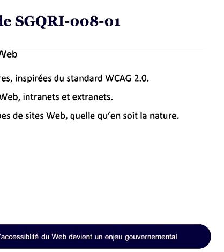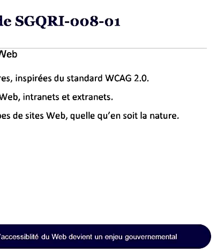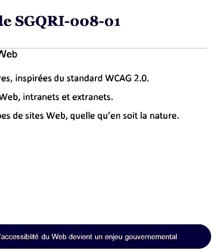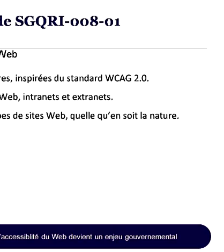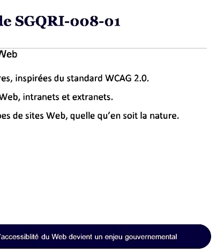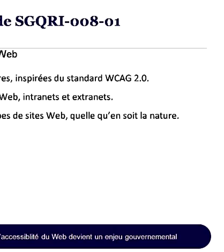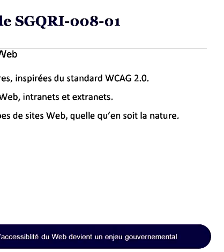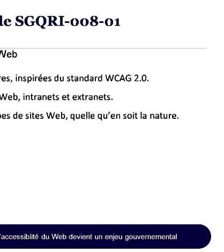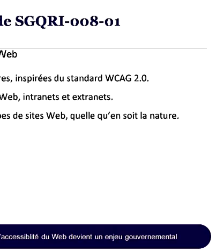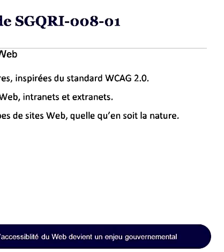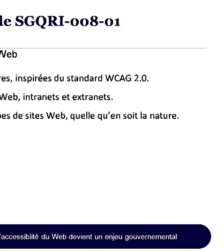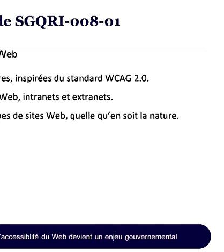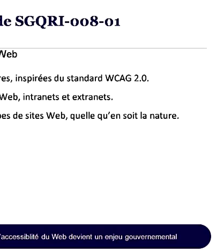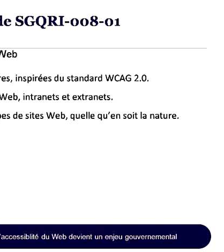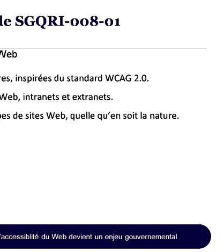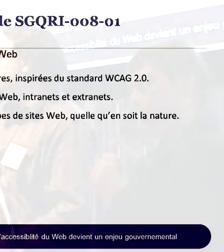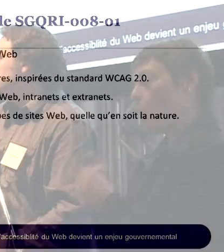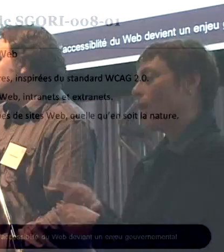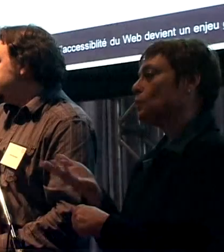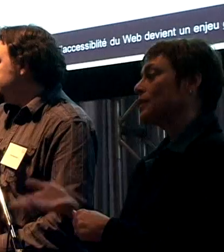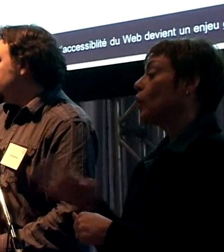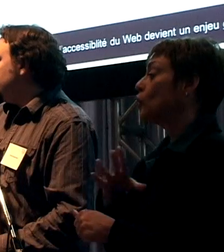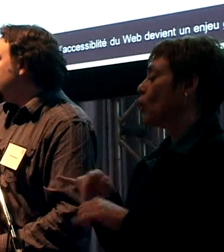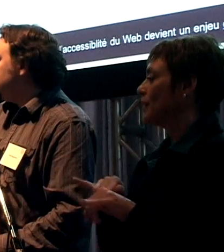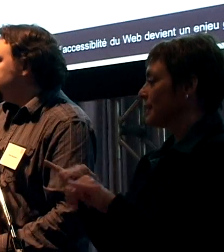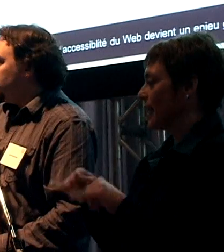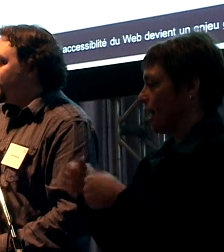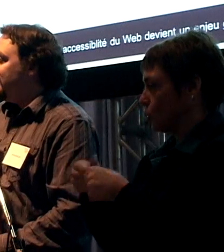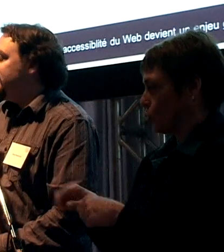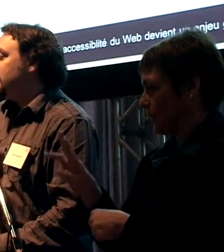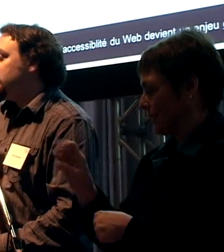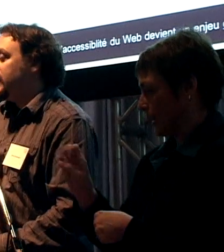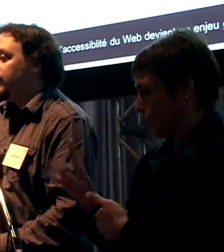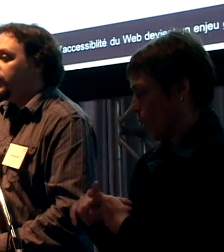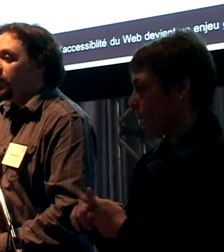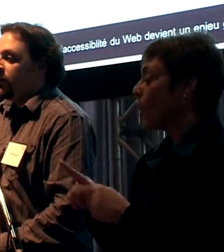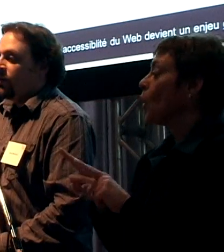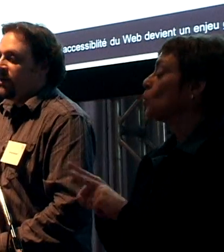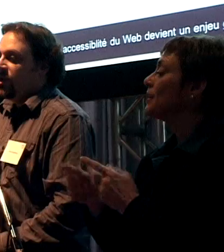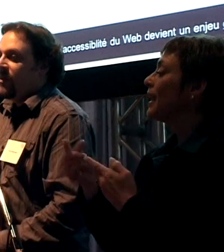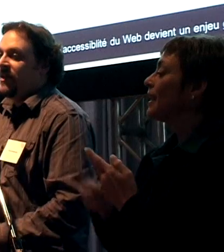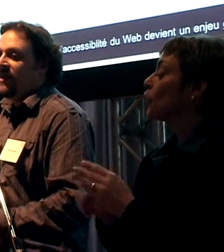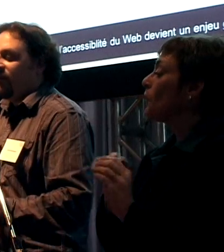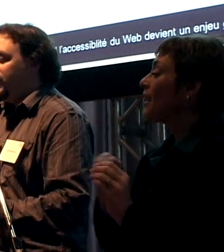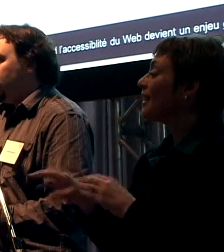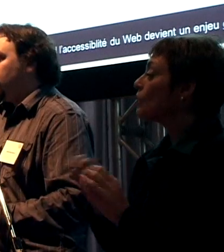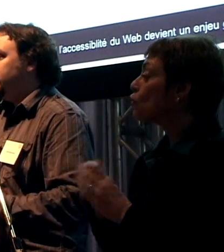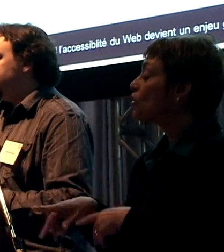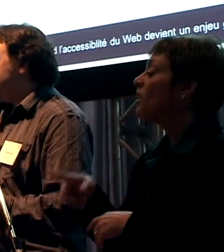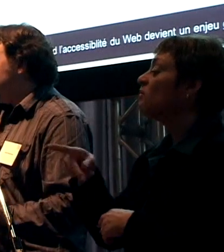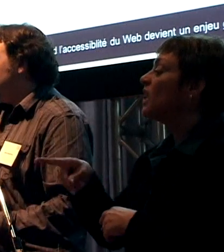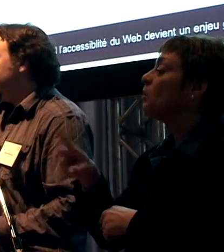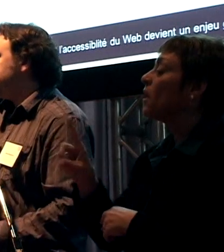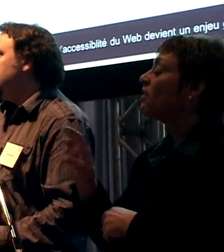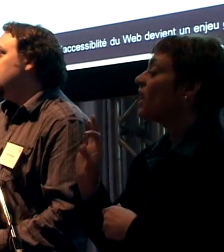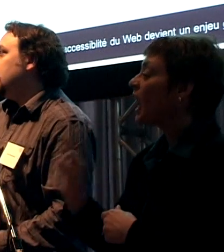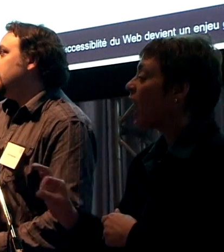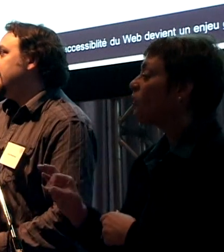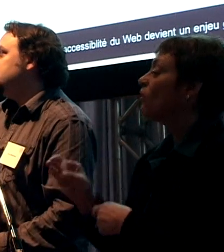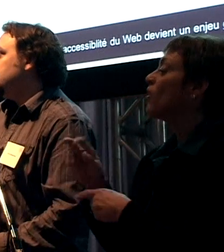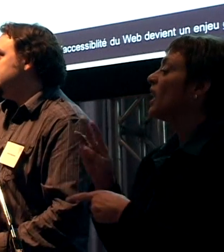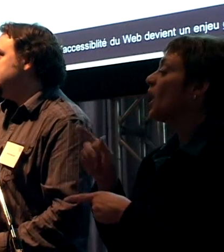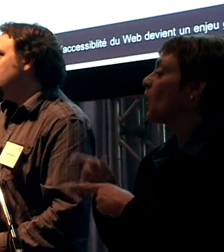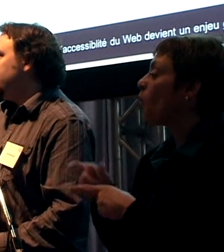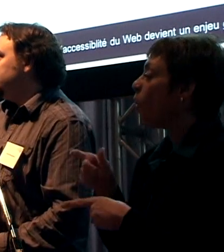nature, c'est applicable. On a des standards sur les sites web, on en a sur les documents téléchargeables, donc les documents PDF, les Word, les Excel et tout le reste.